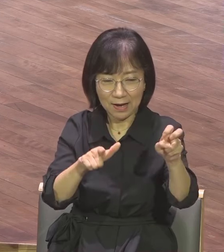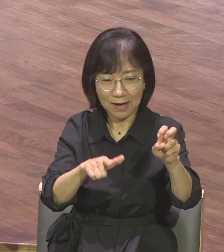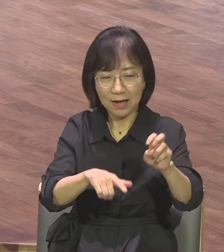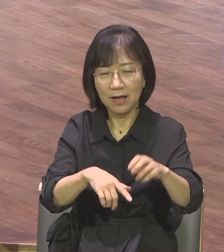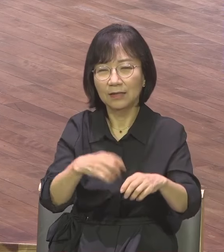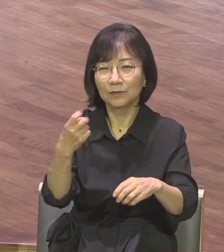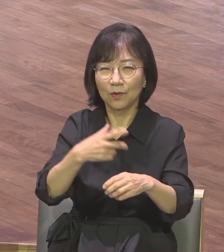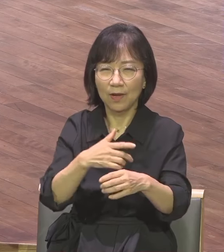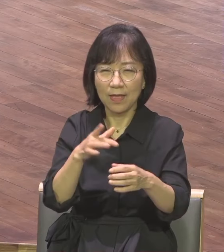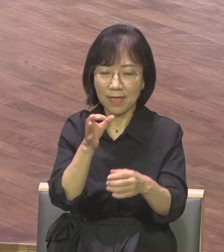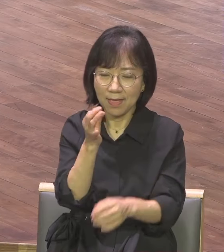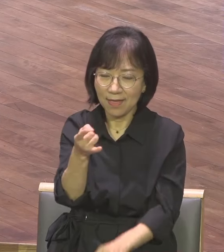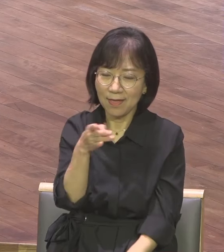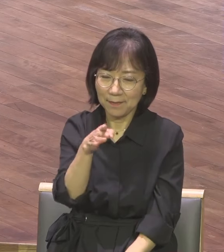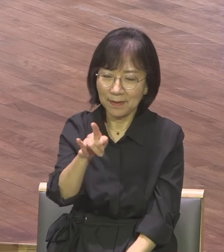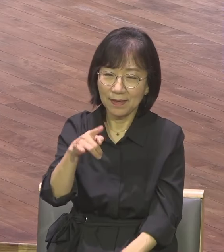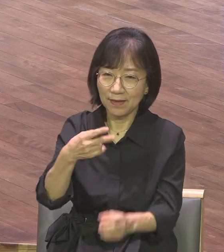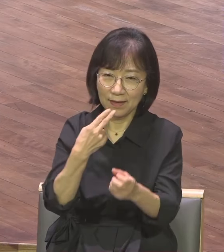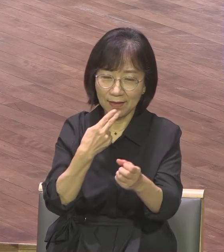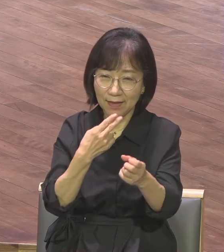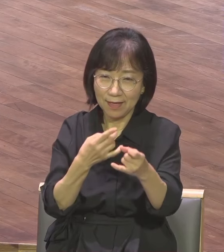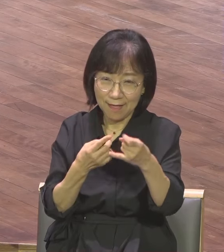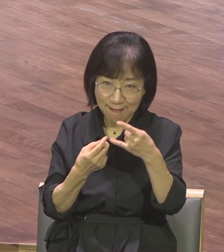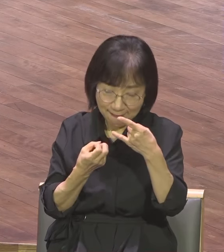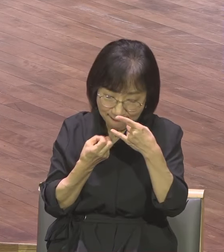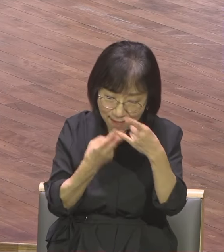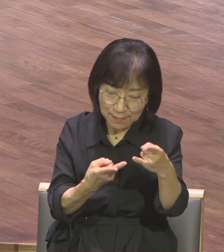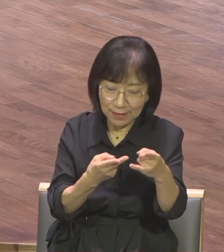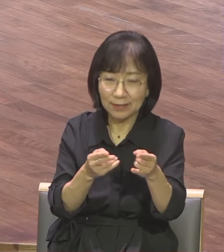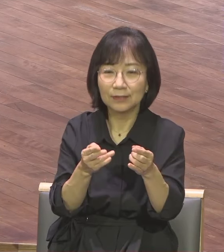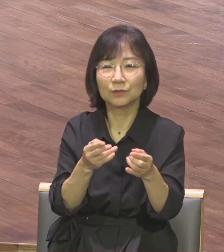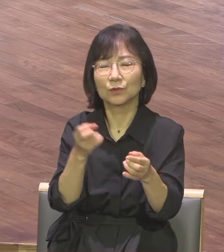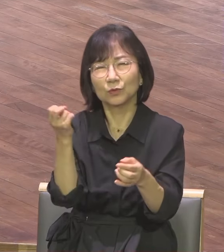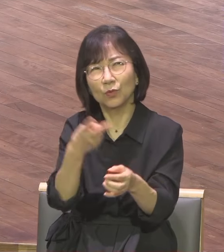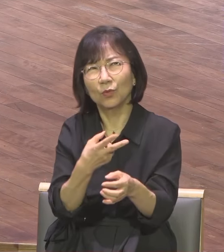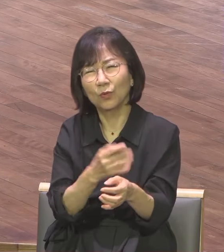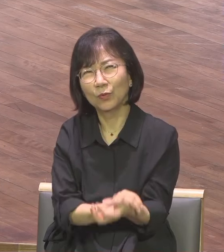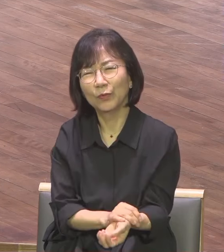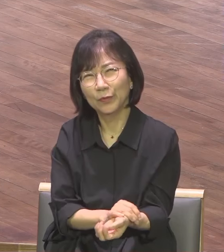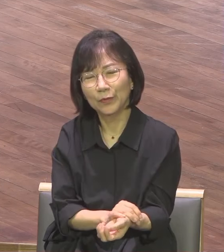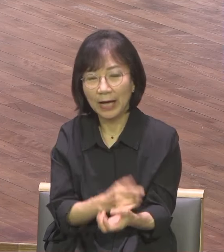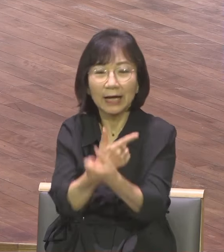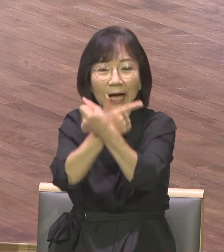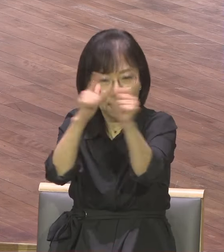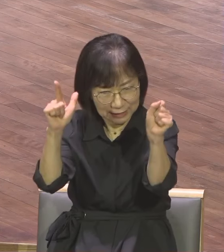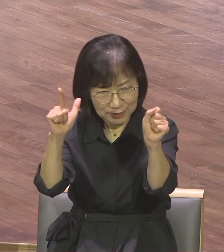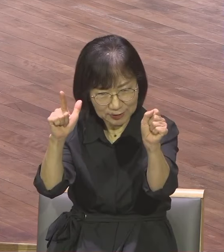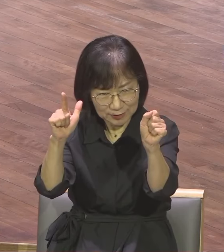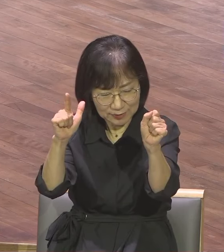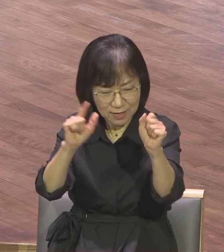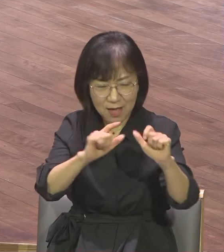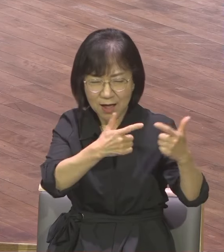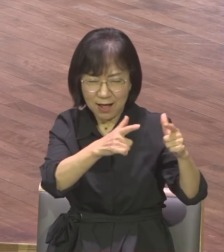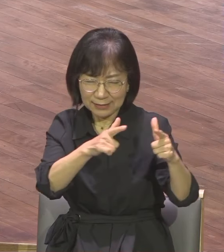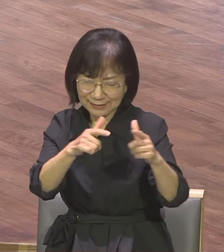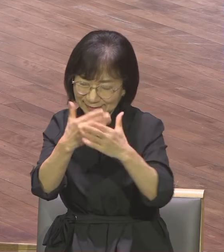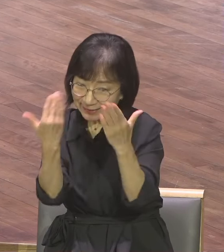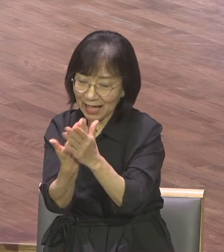사대인전 1장 1절부터 사대인전 28장 31절까지 한 절 한 구절을 그리스도